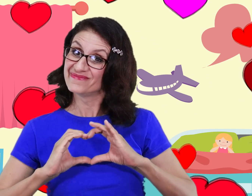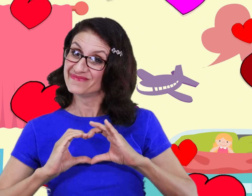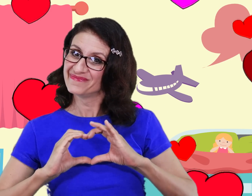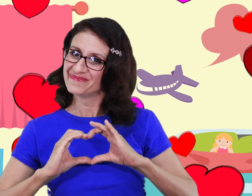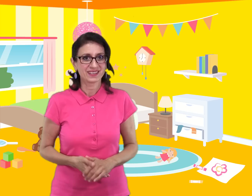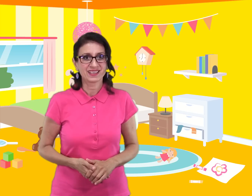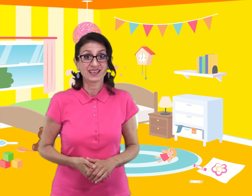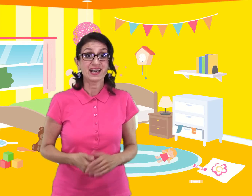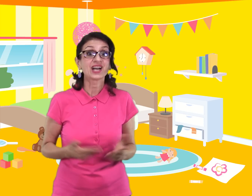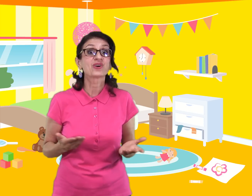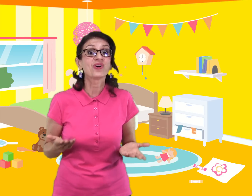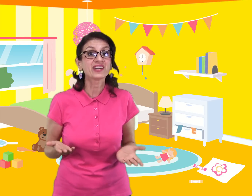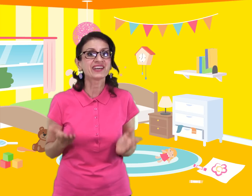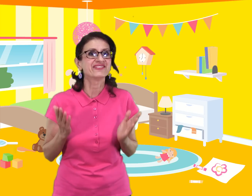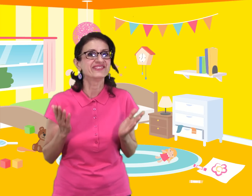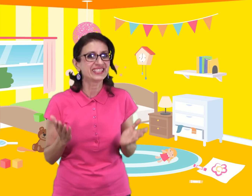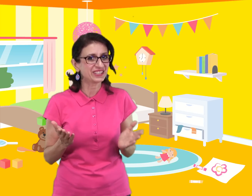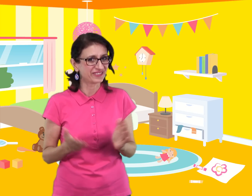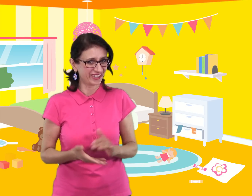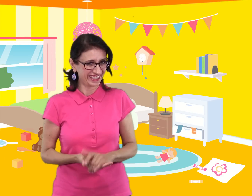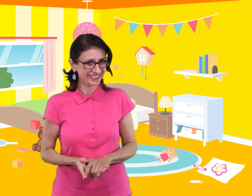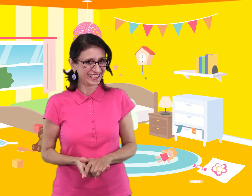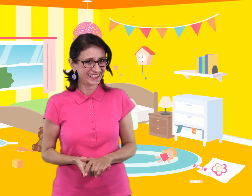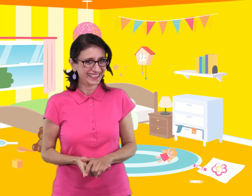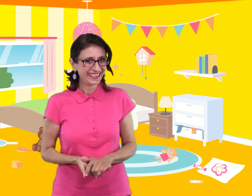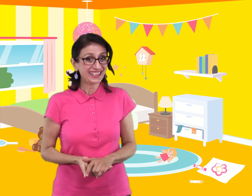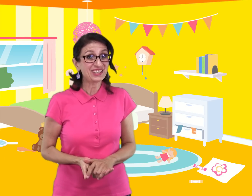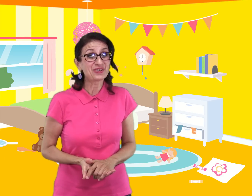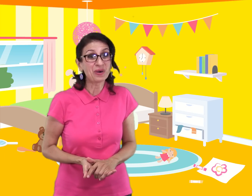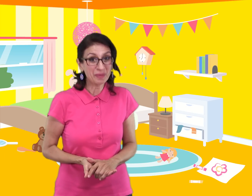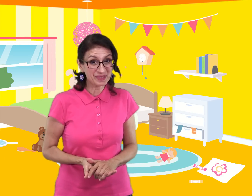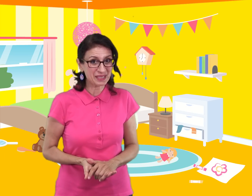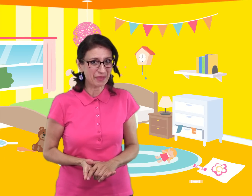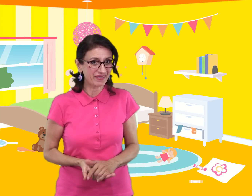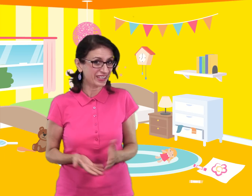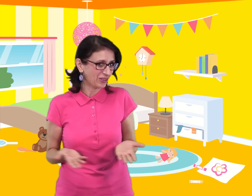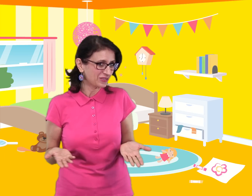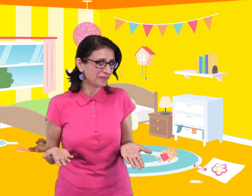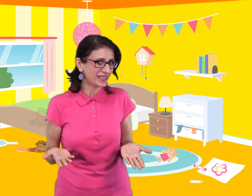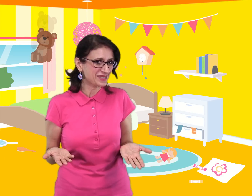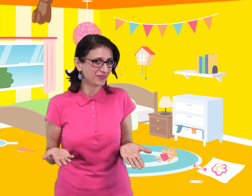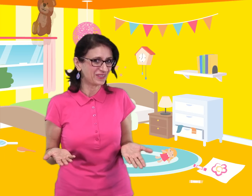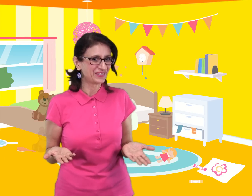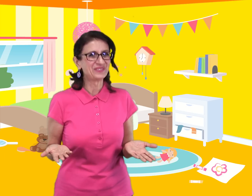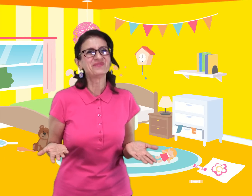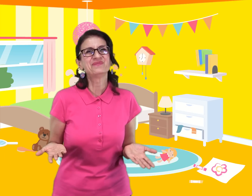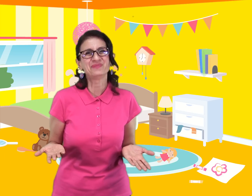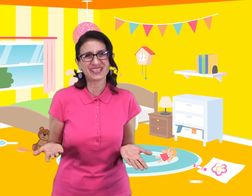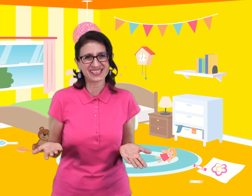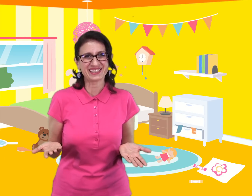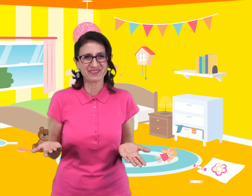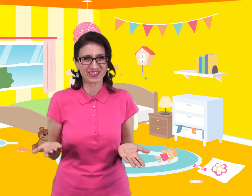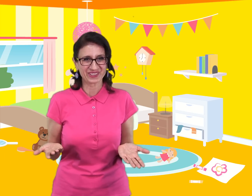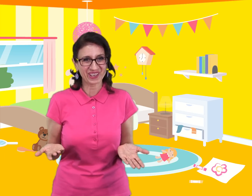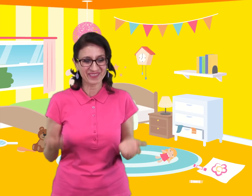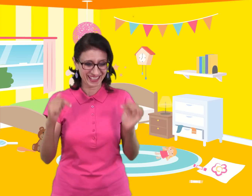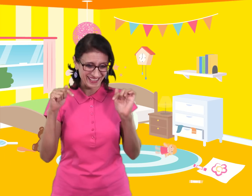A koga vi volite? I kome biste pevali ovu pesmu? Pišite mi o tome